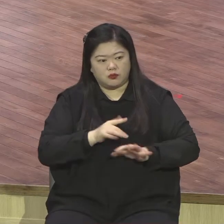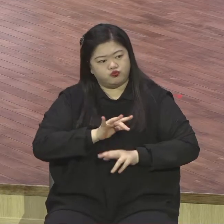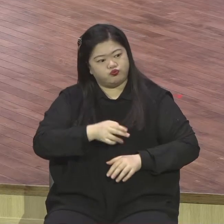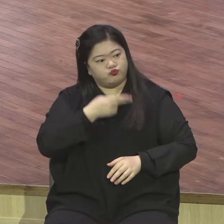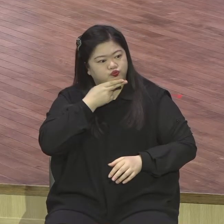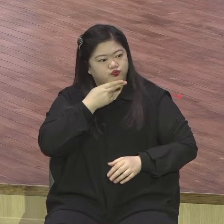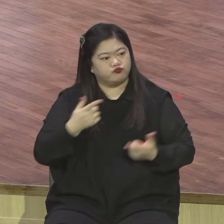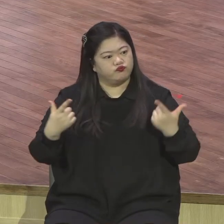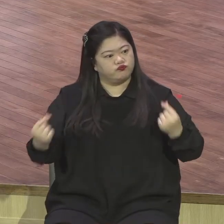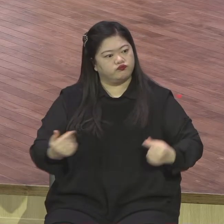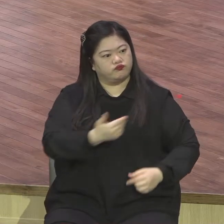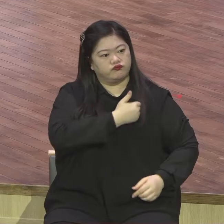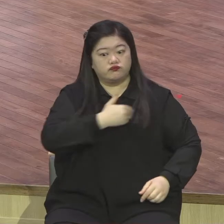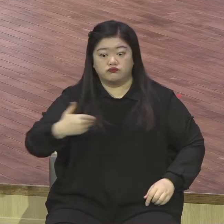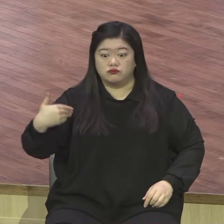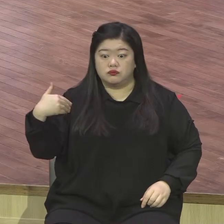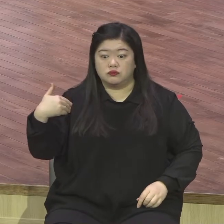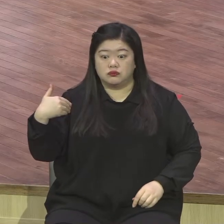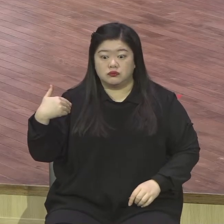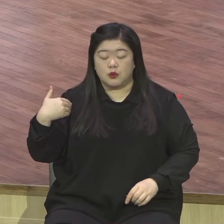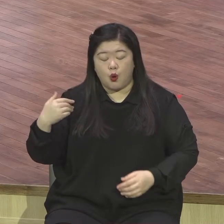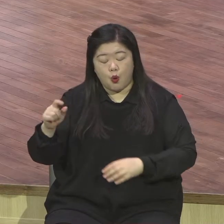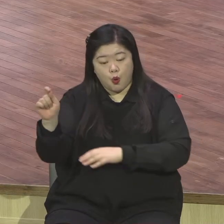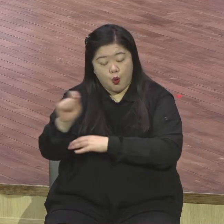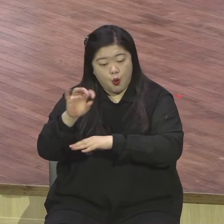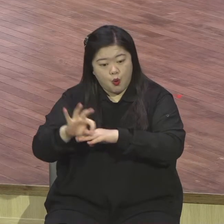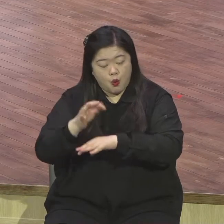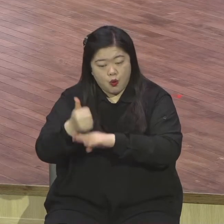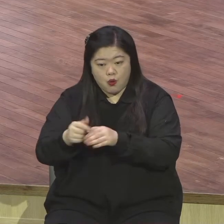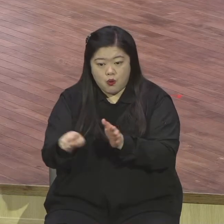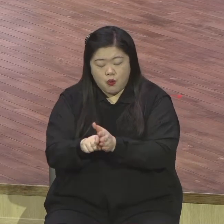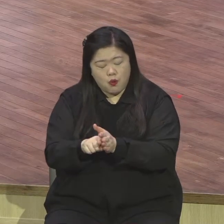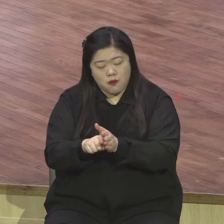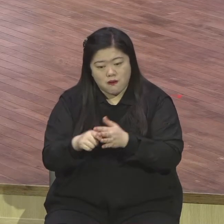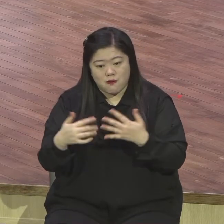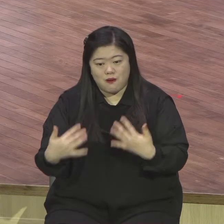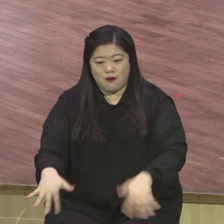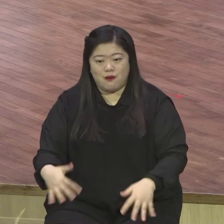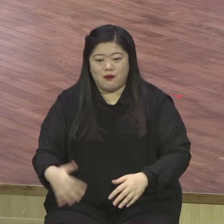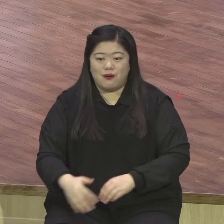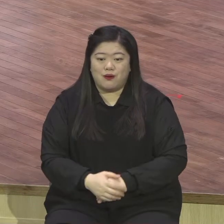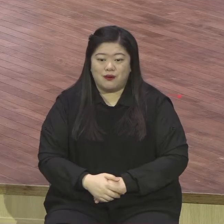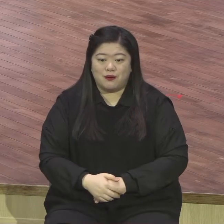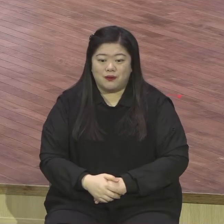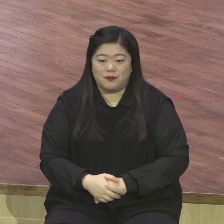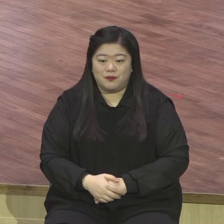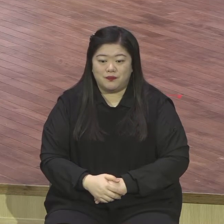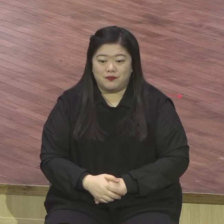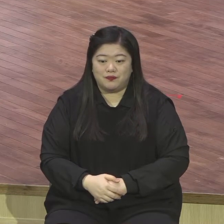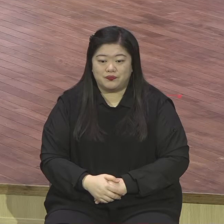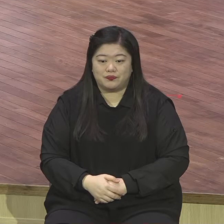지금 우리가 어떤 인생의 풍랑 속였던지 여러분은 누굽니까 다윗이 왜 두려워하지 않아요